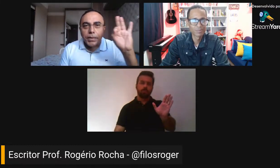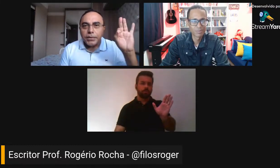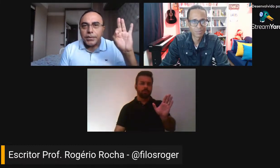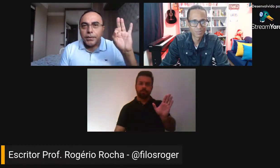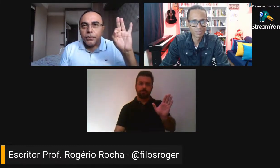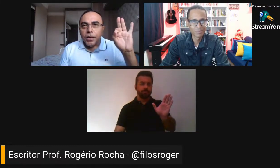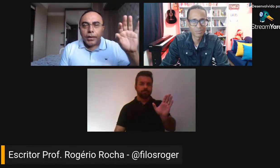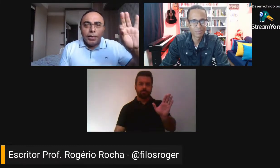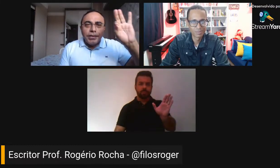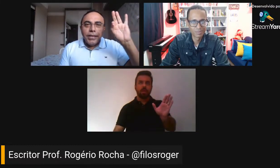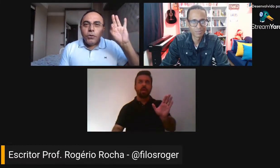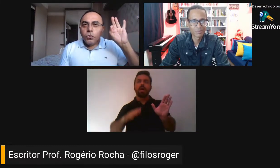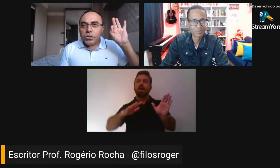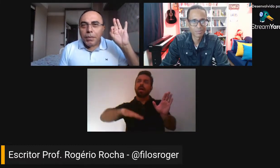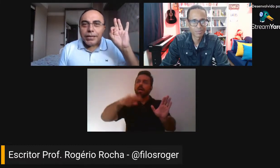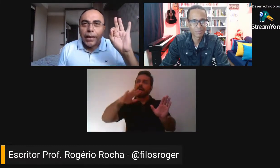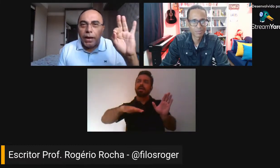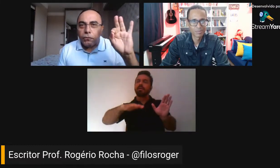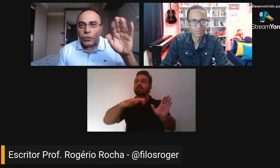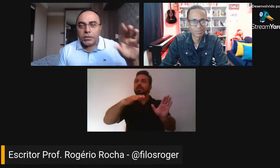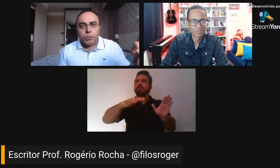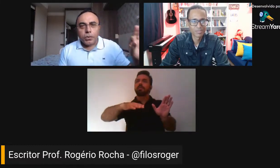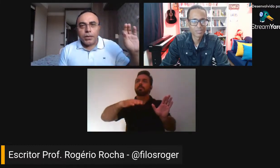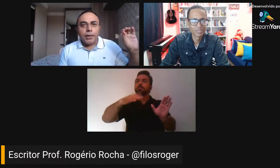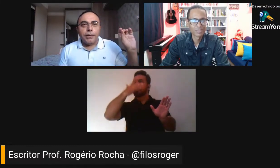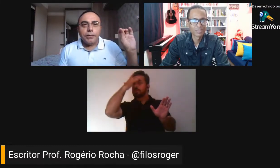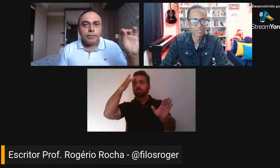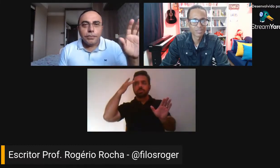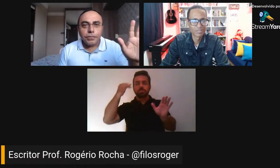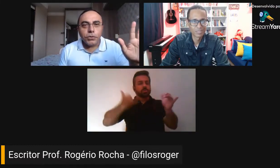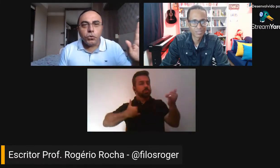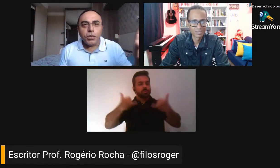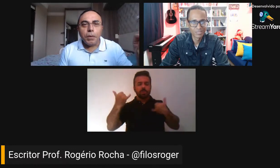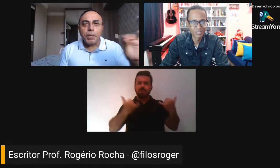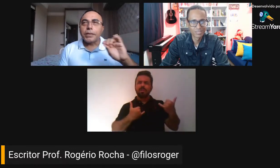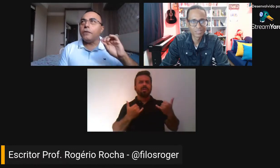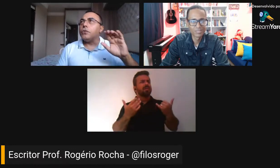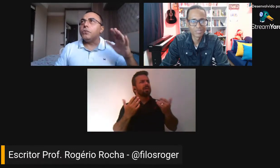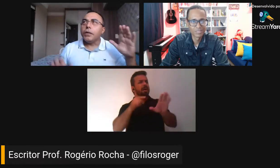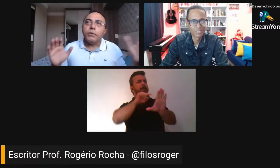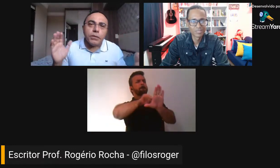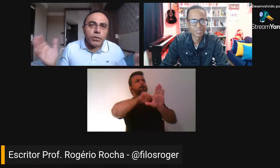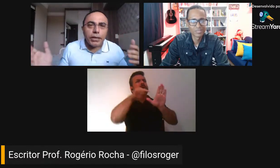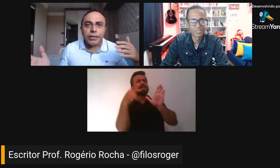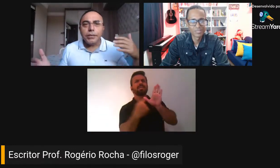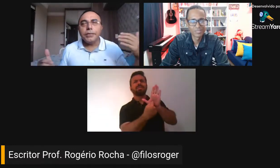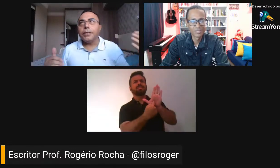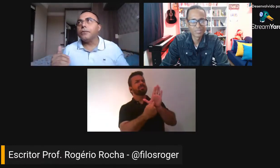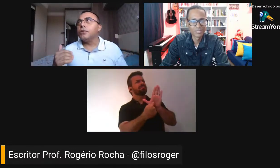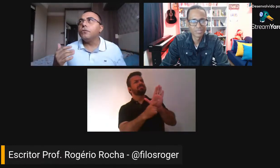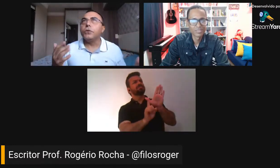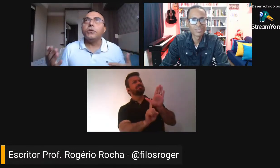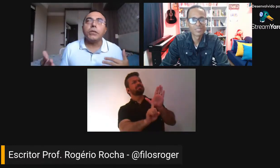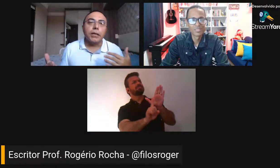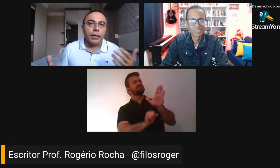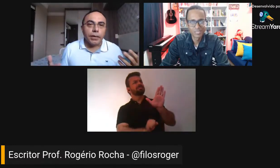cada expressão. Não use metáforas, porque, se eu usar uma metáfora, o cara vai dizer o que ele quis dizer quando ele falou isso aqui.